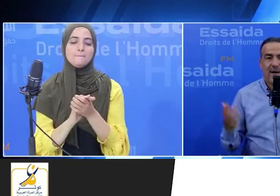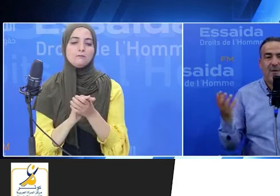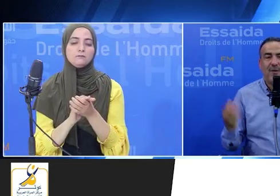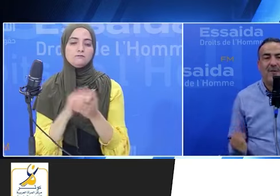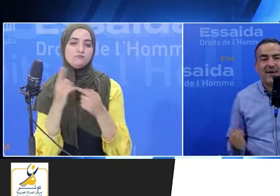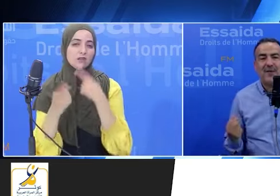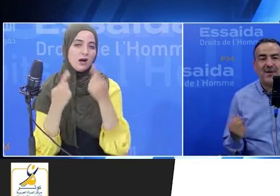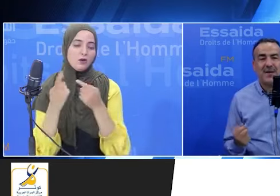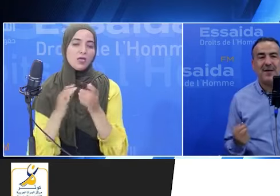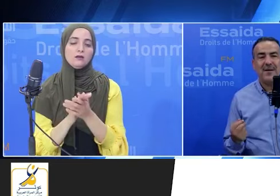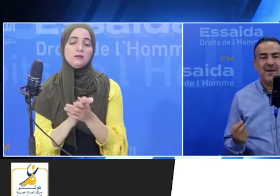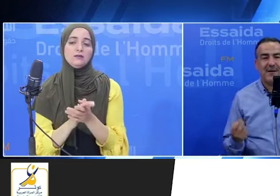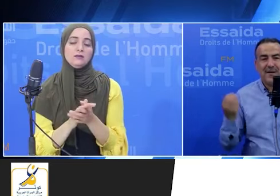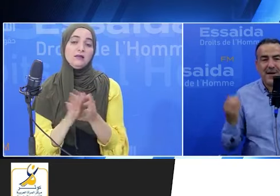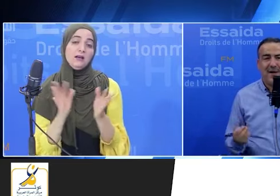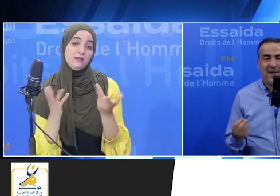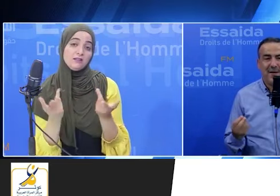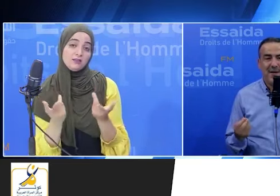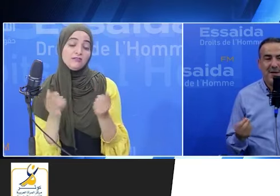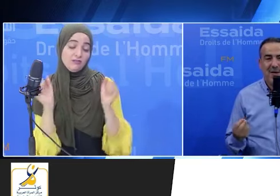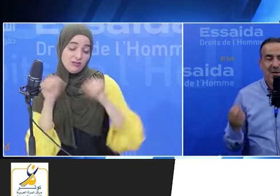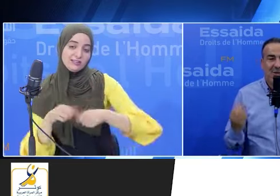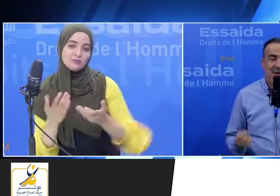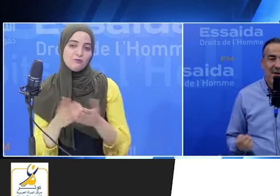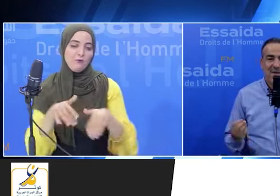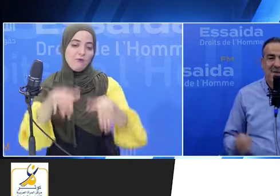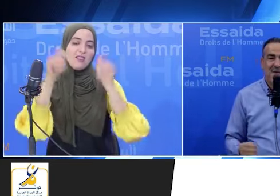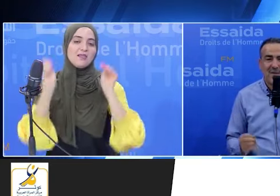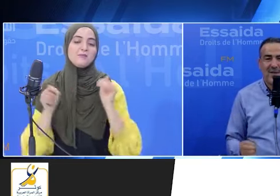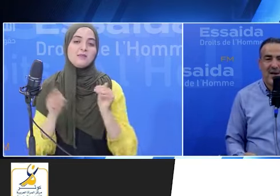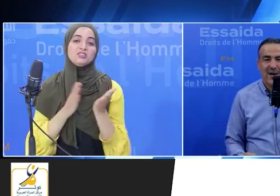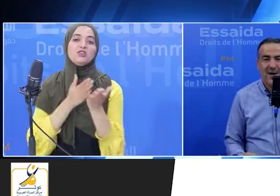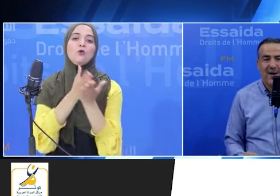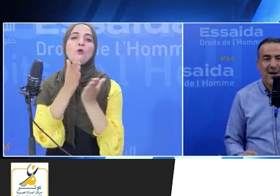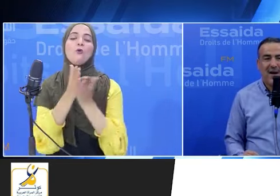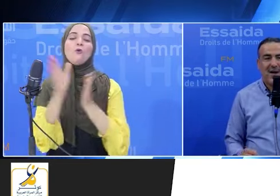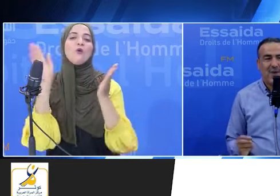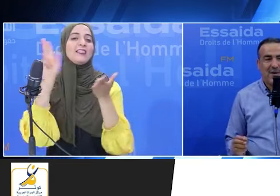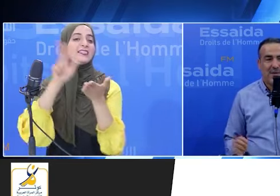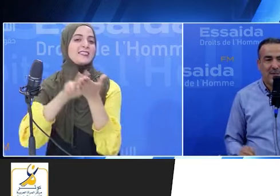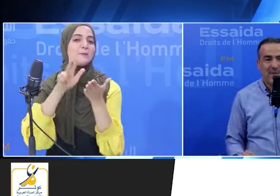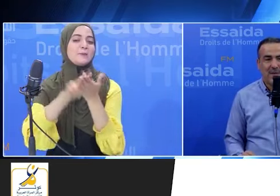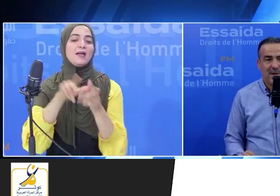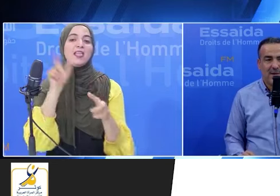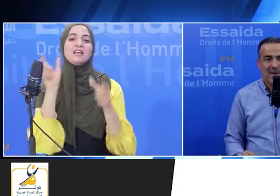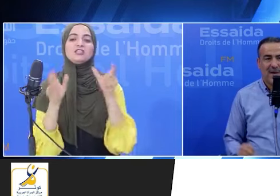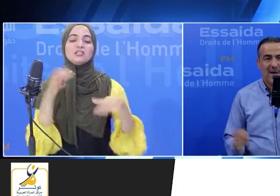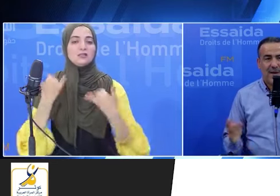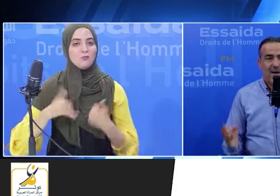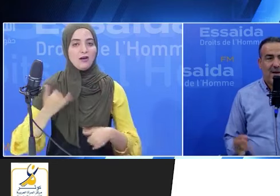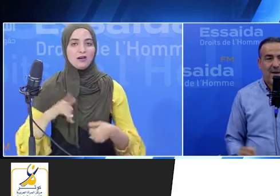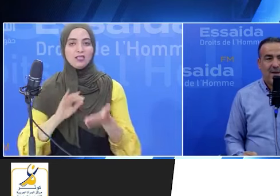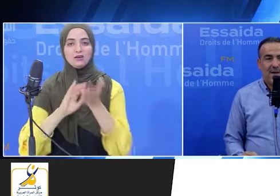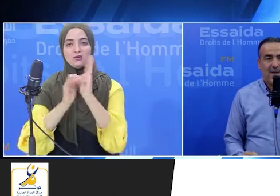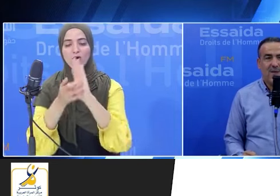نخلقوا برنامين يراعي حقوق الأشخاص ذو الإعاقة وهذا ما نتمنى